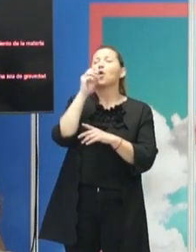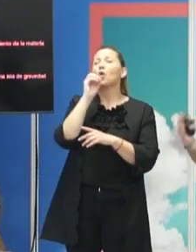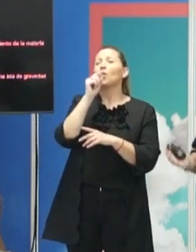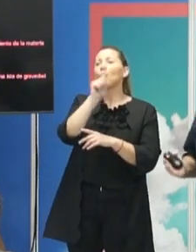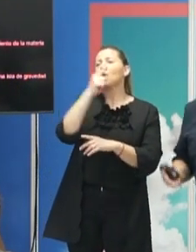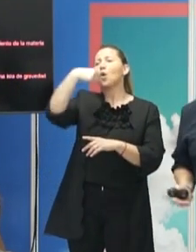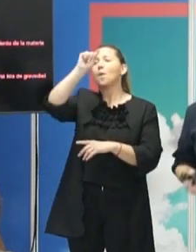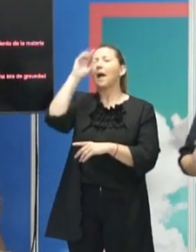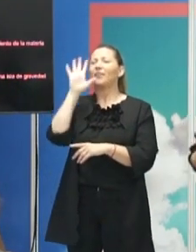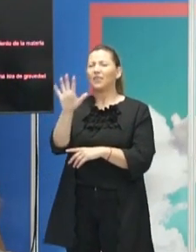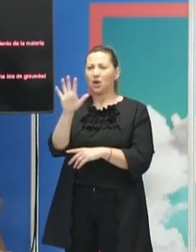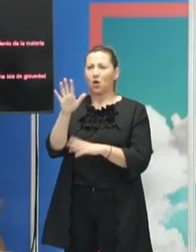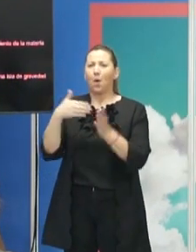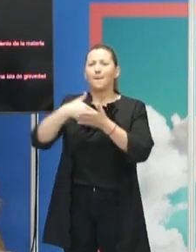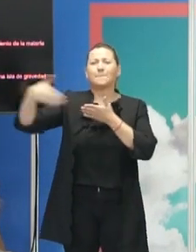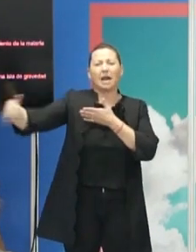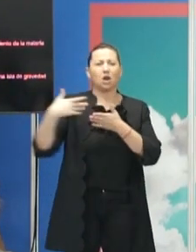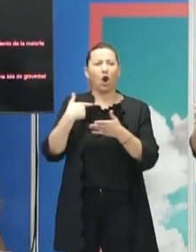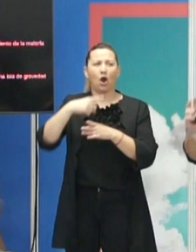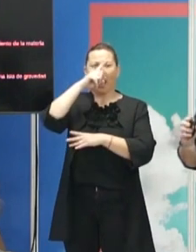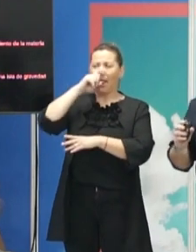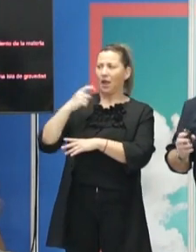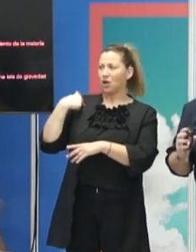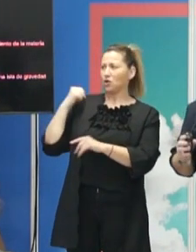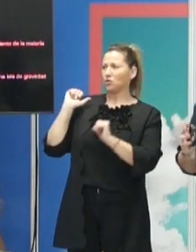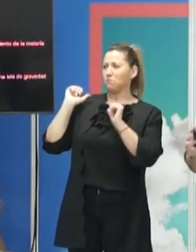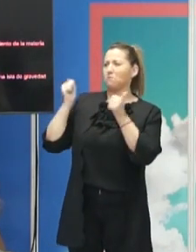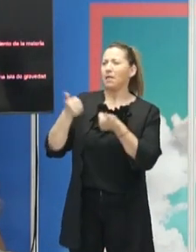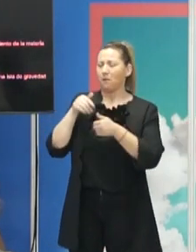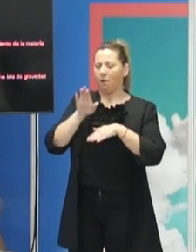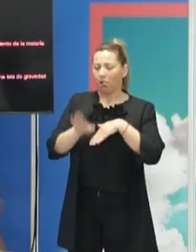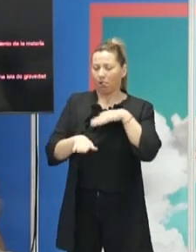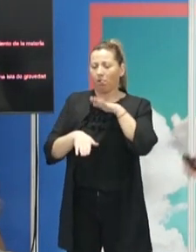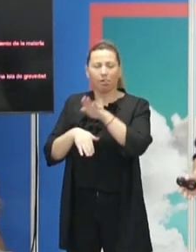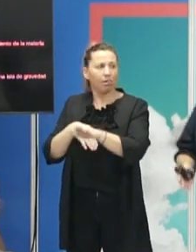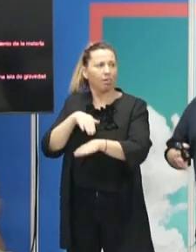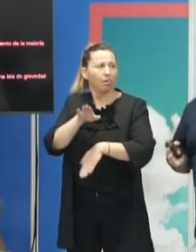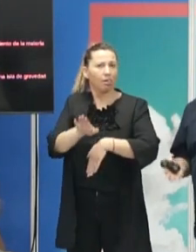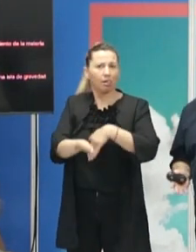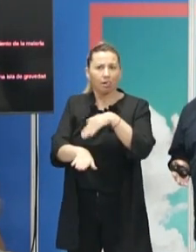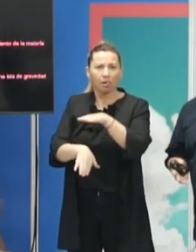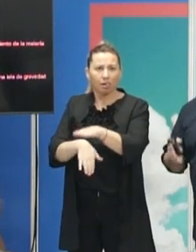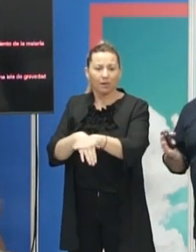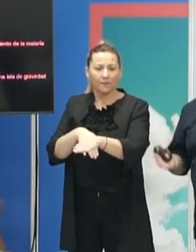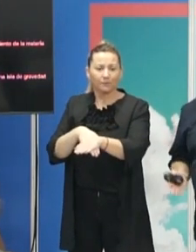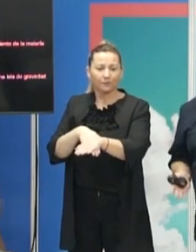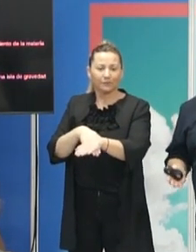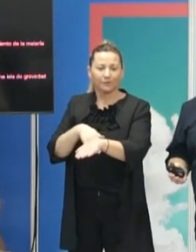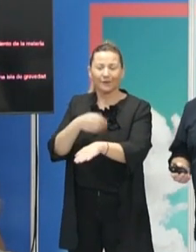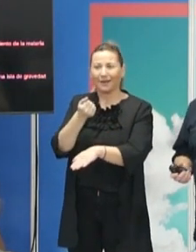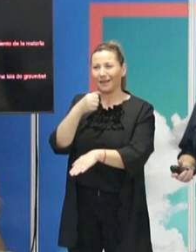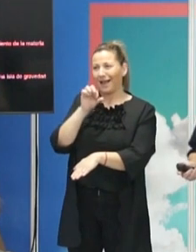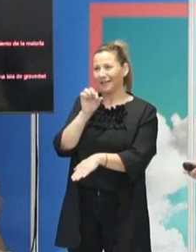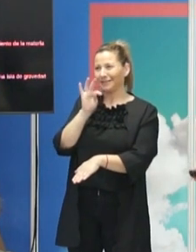empezamos a caminar las primeras, por así decirlo, las primeras especies humanas, que son, perdona chus, los australopithecus.